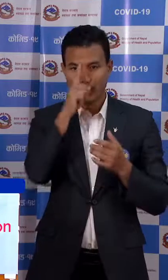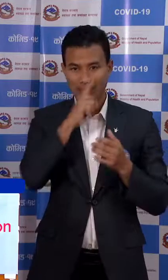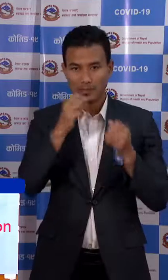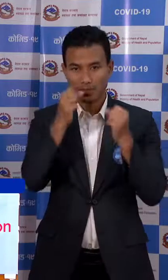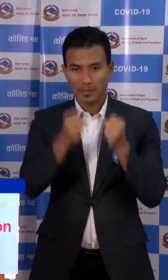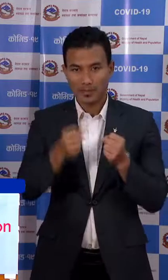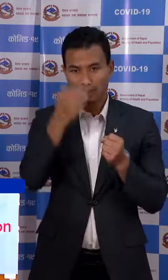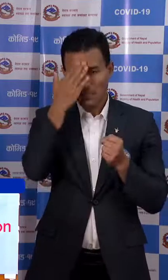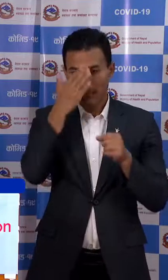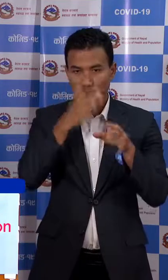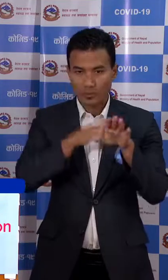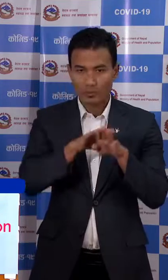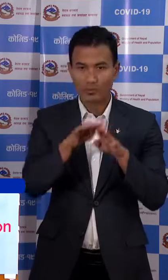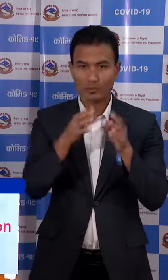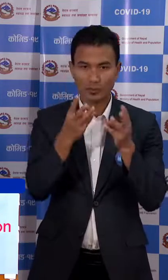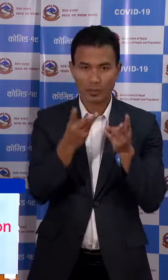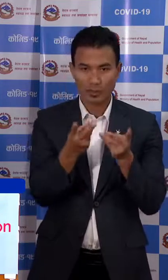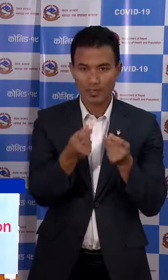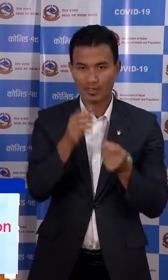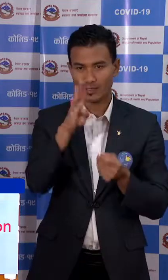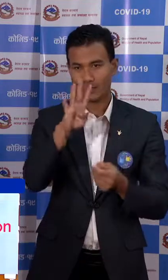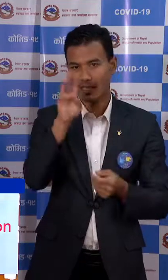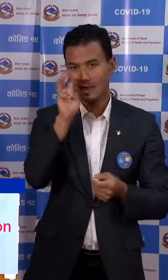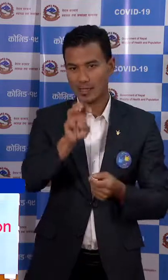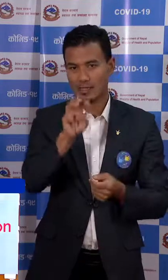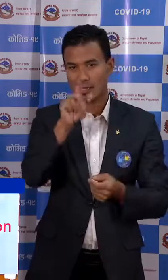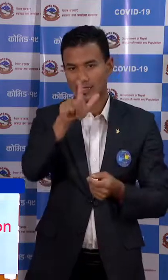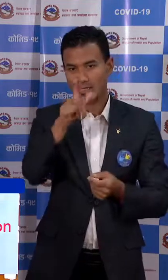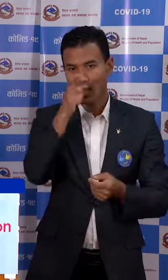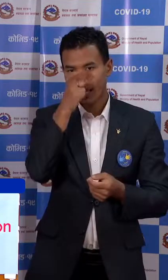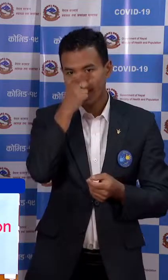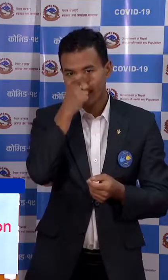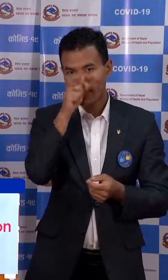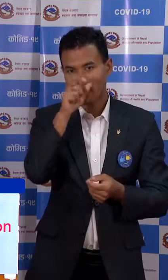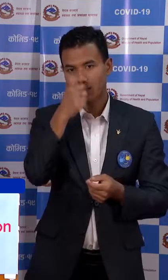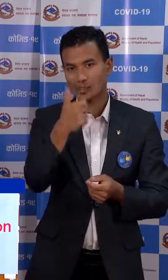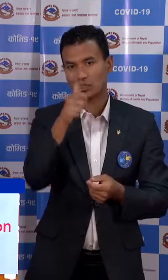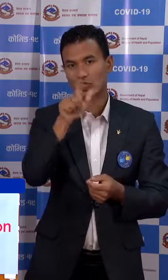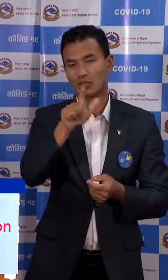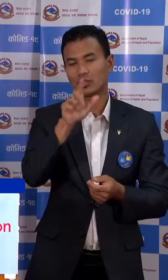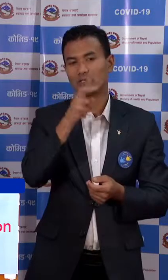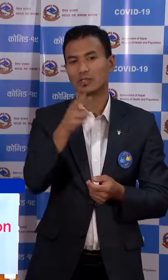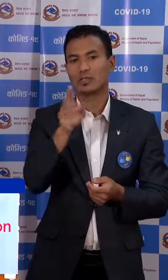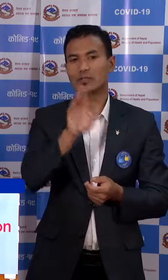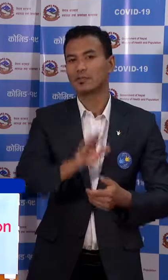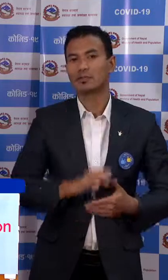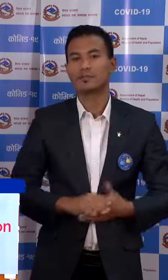संक्रमित अरुको संख्या चार हजार साथ से सडशठी चा